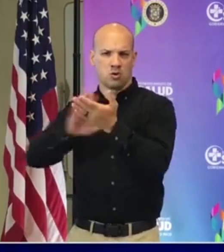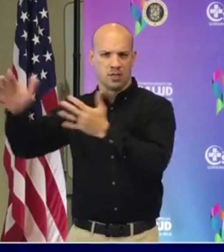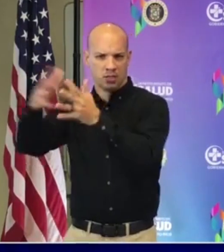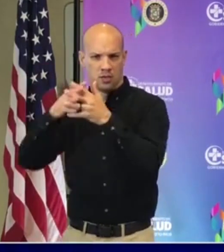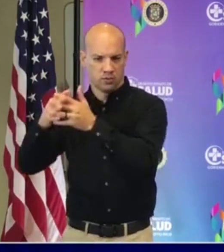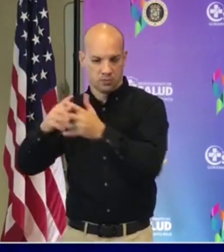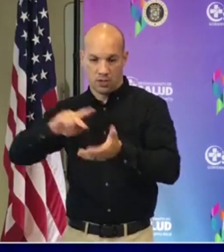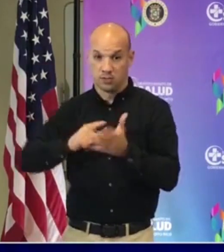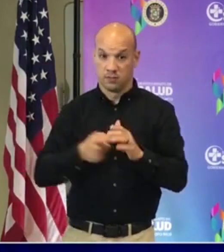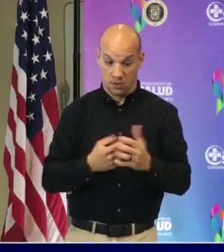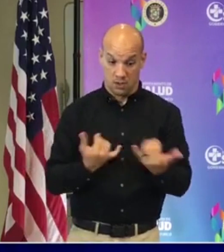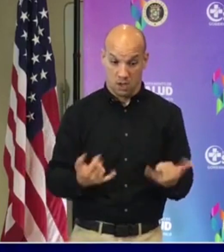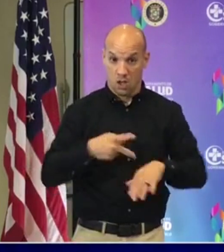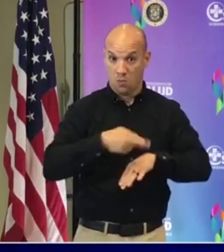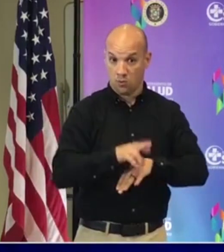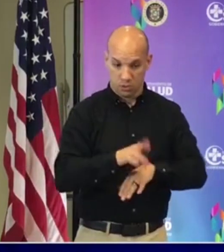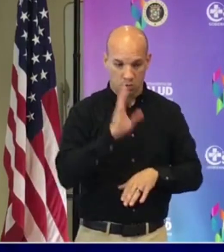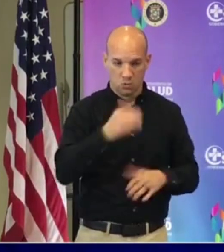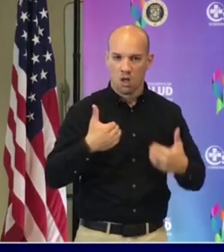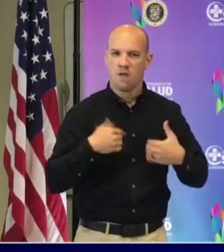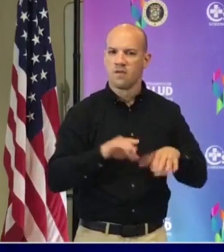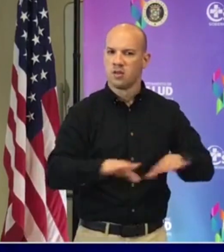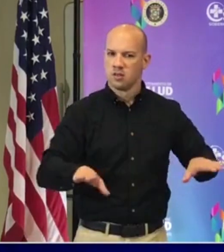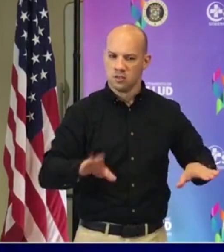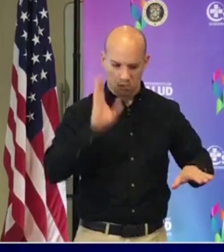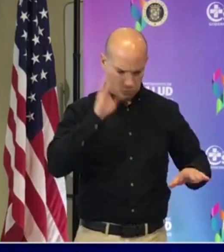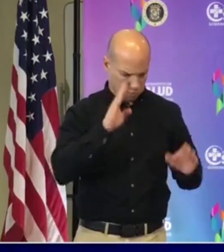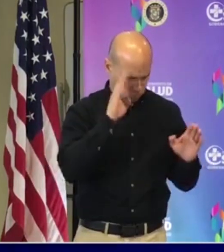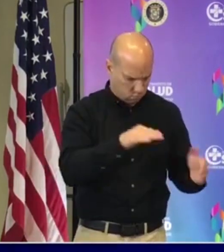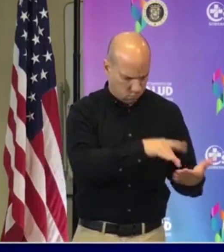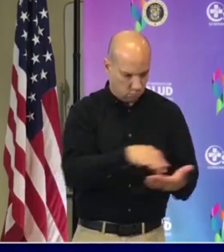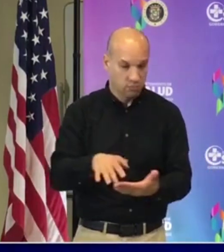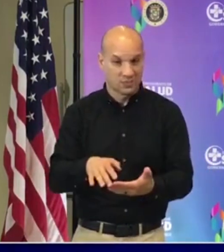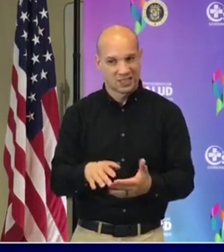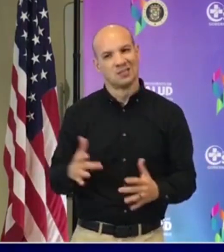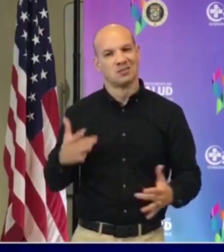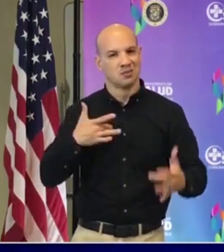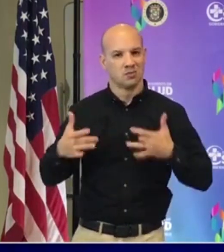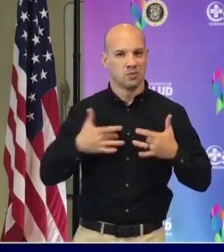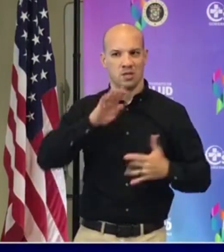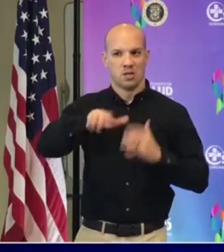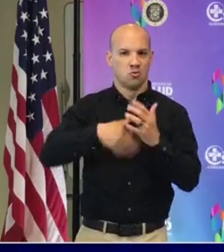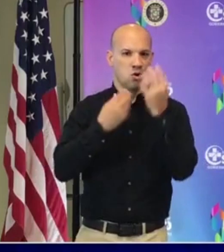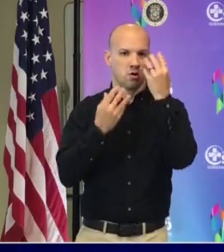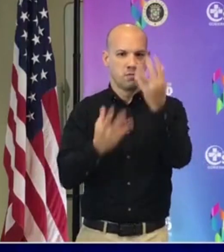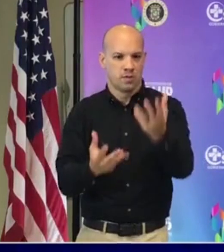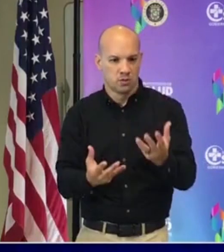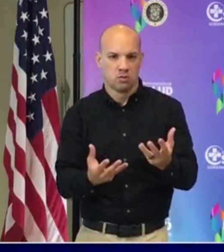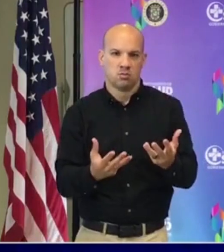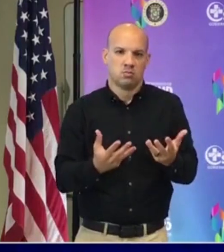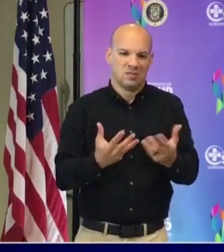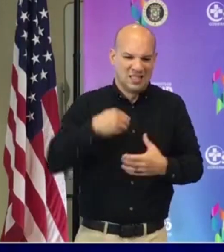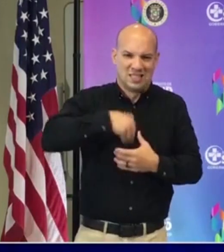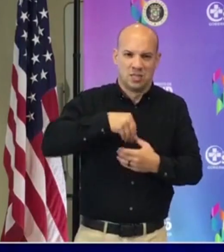a haber una cohorte de niños en Puerto Rico donde esto se va a estudiar. Pero sí sabemos que es preocupante que no tenemos todos los datos de cómo este virus puede